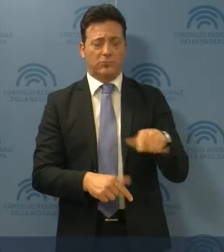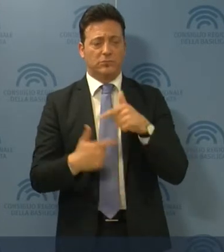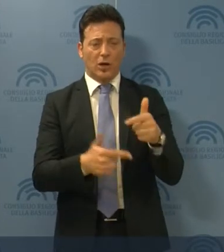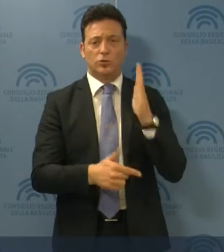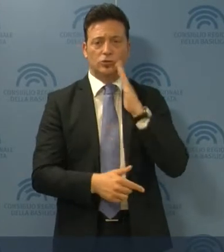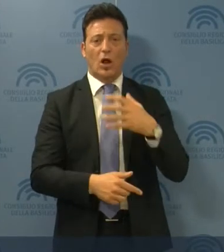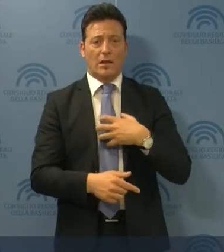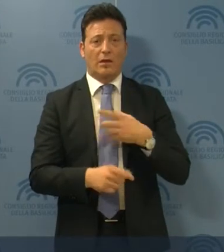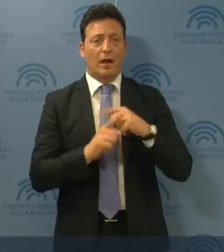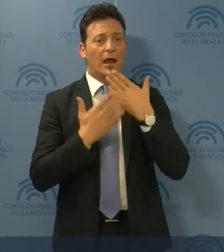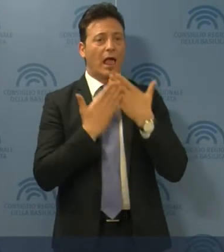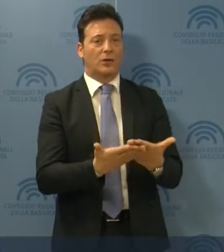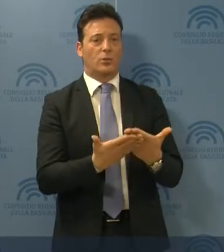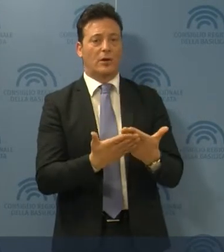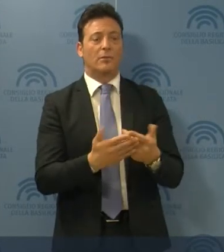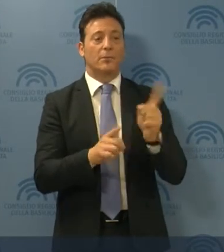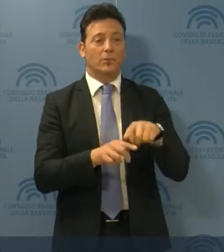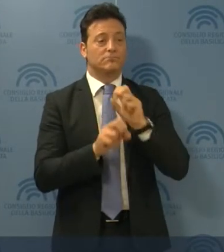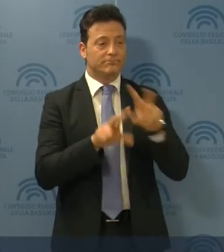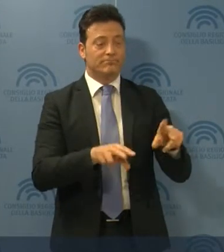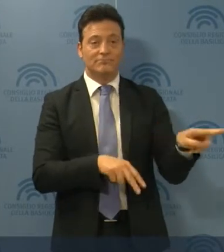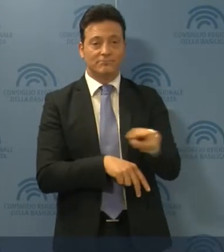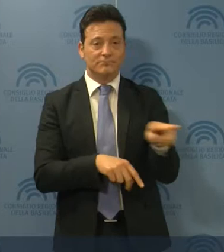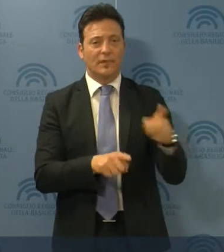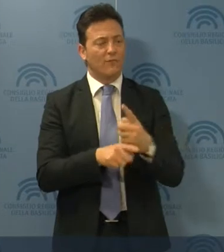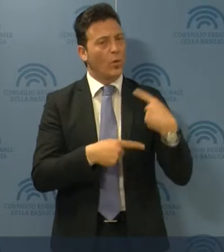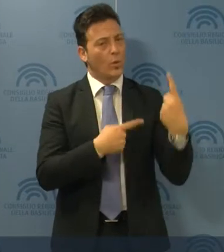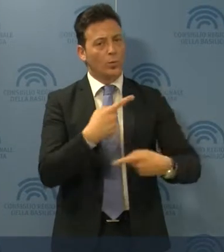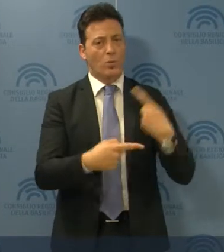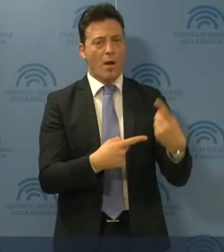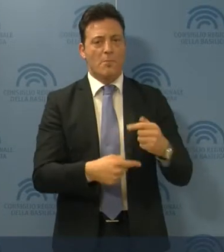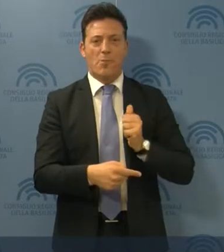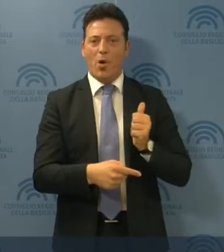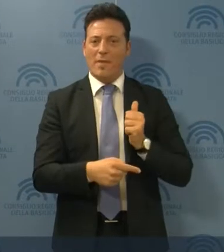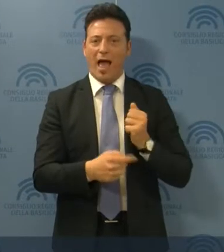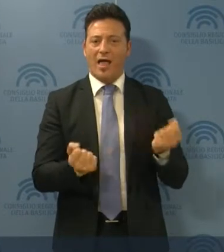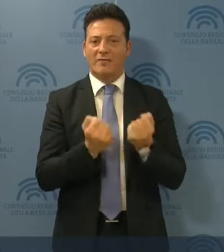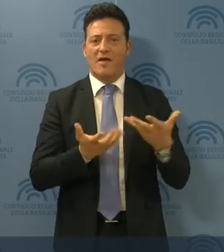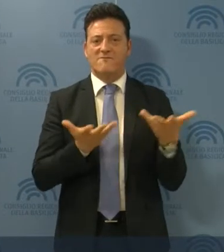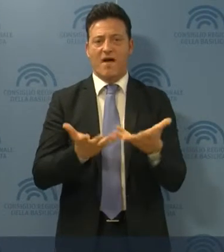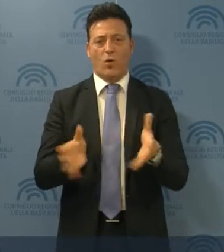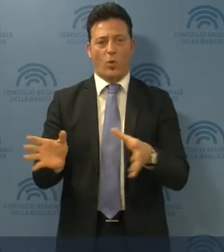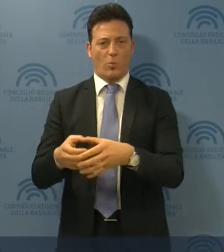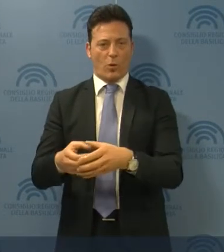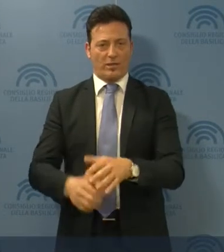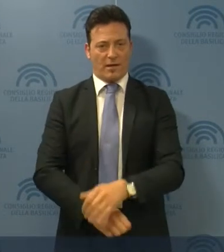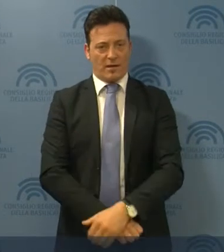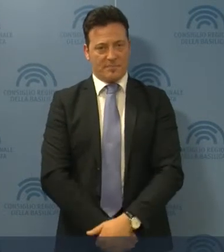solidarietà e gratitudine ed invitando entrambi a proseguire nella propria attività a favore della comunità.